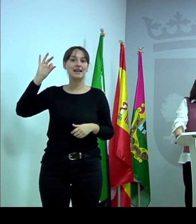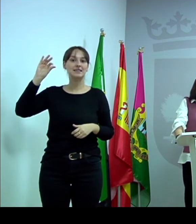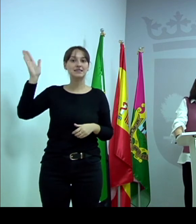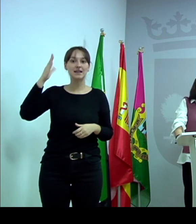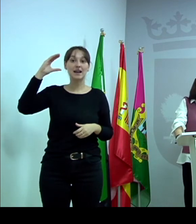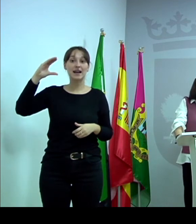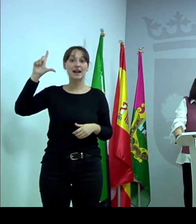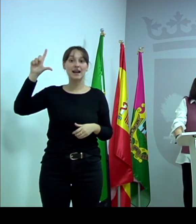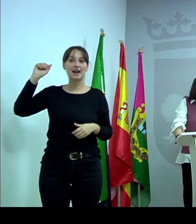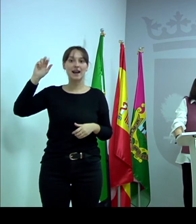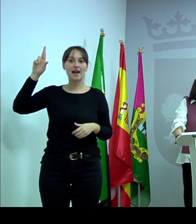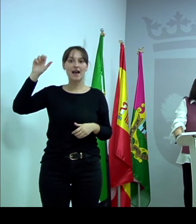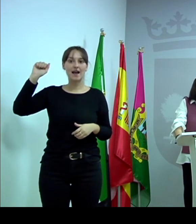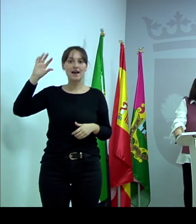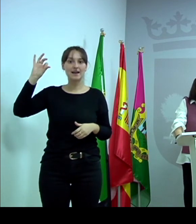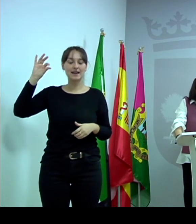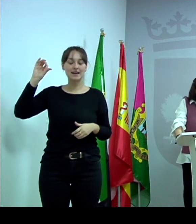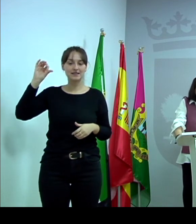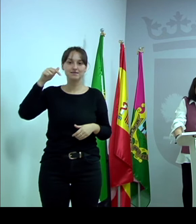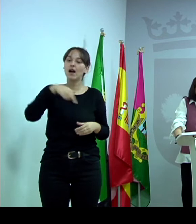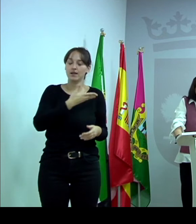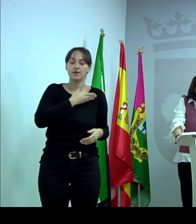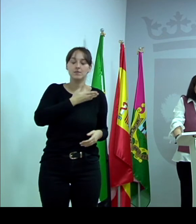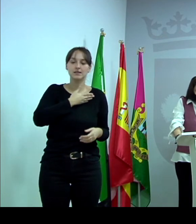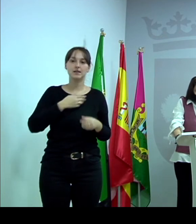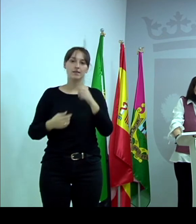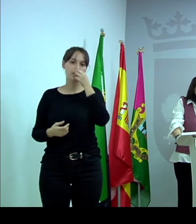mujeres, para desarrollar los centros de mayores de la localidad.